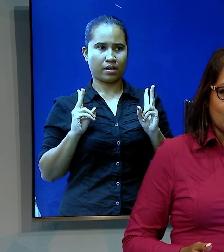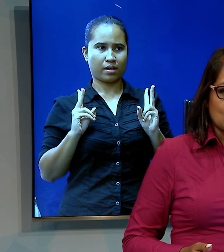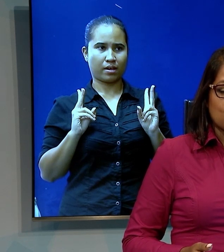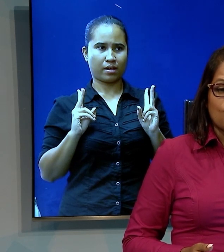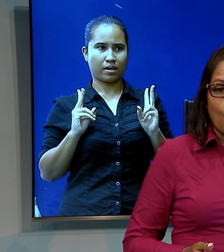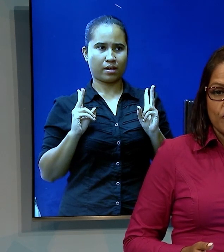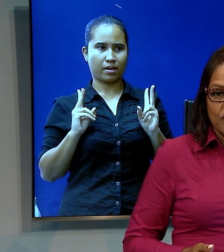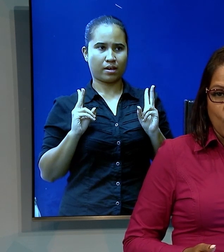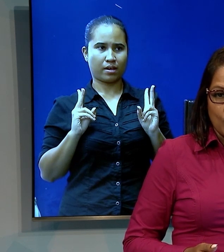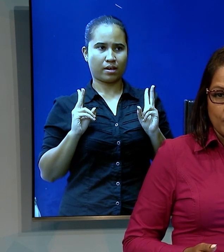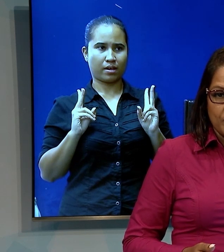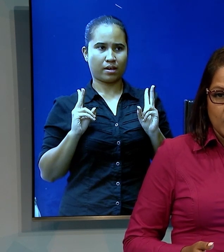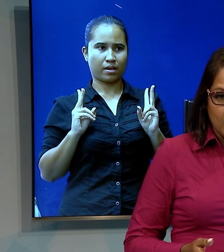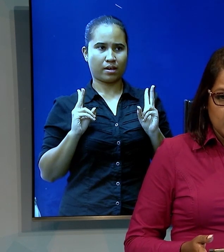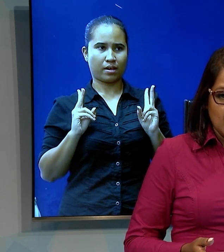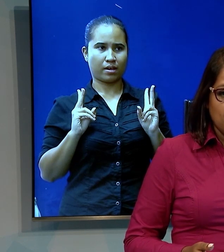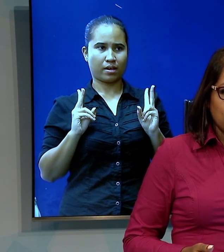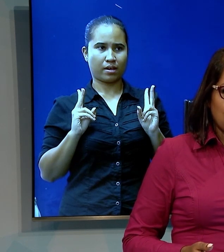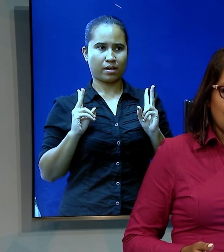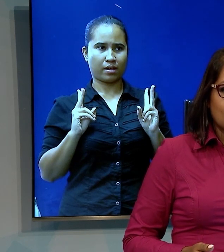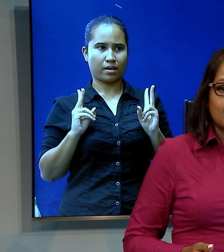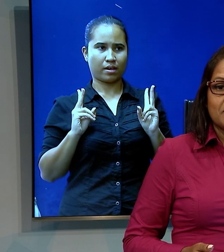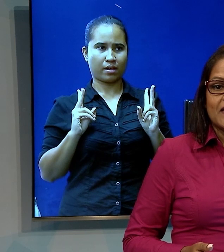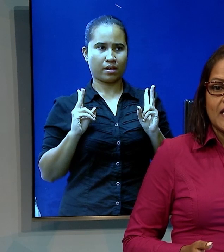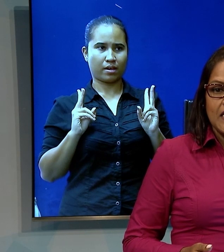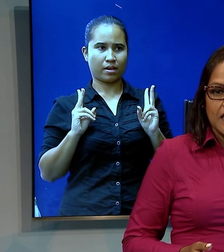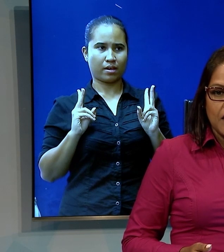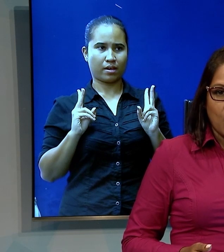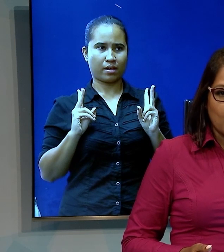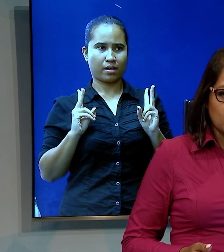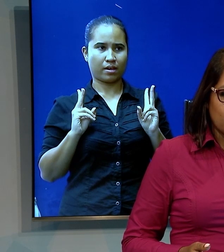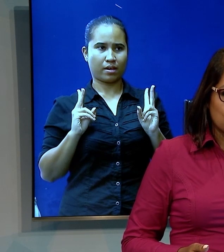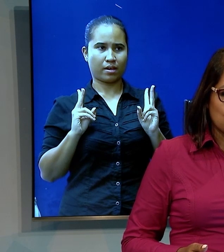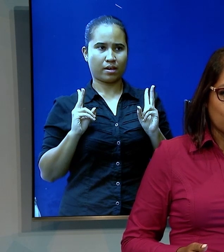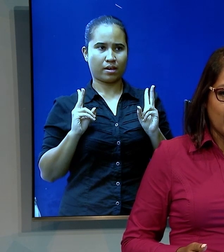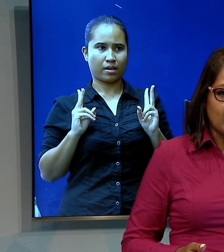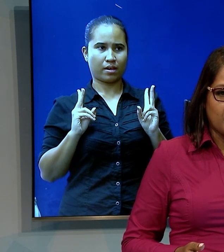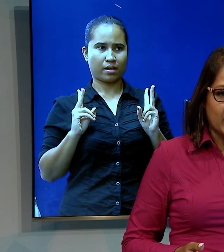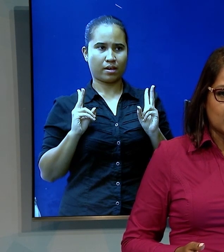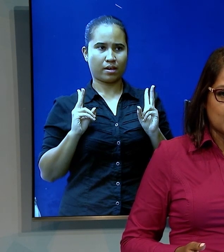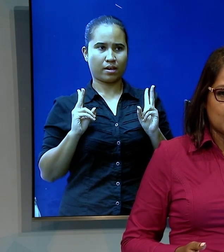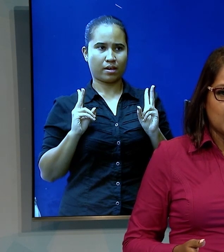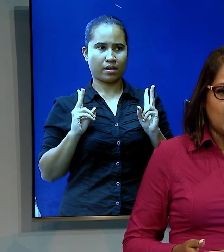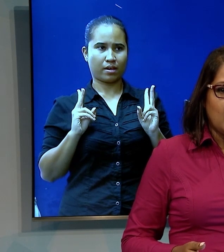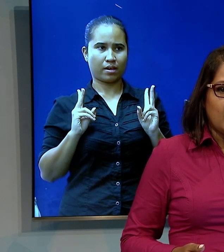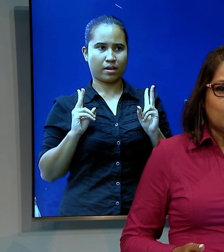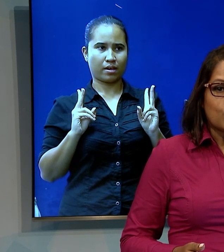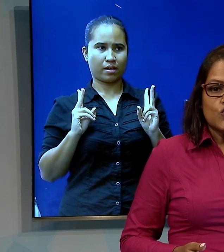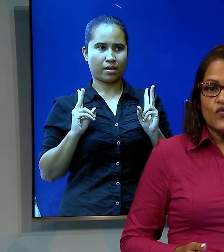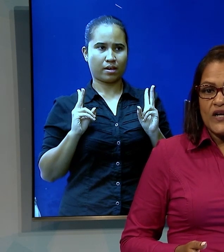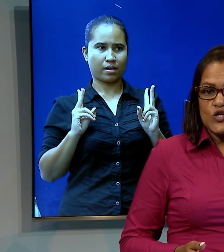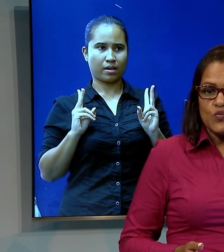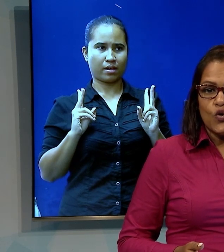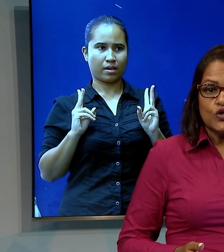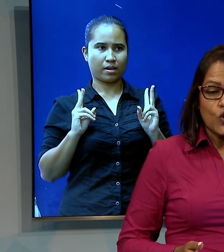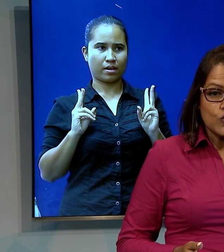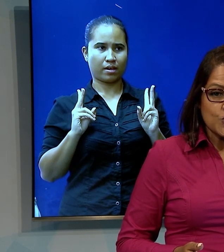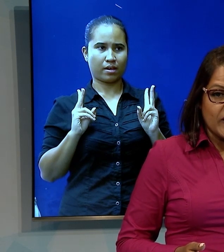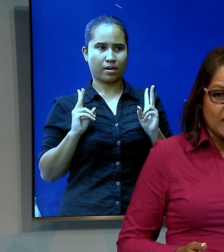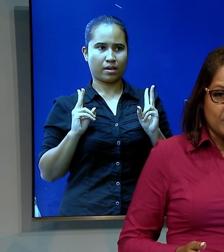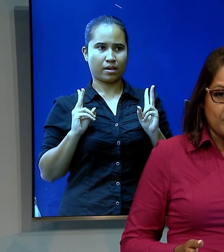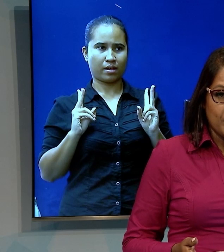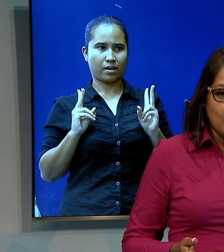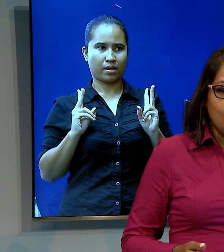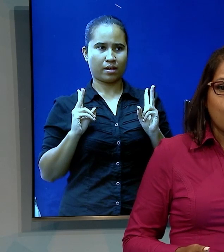Cleopatra Jesserum, op te volgen. Ze heeft gevraagd dat men rekening houdt met de gezondheidswerkers. Door zoveel als mogelijk